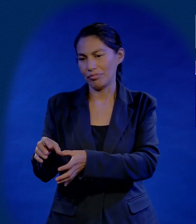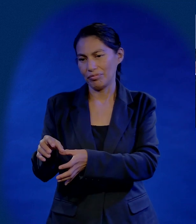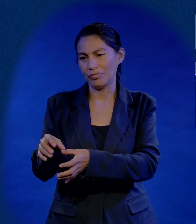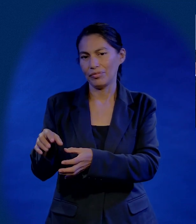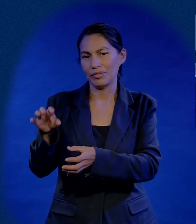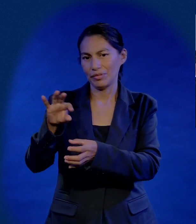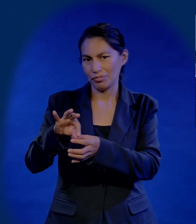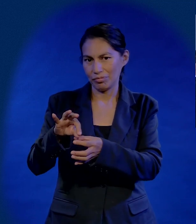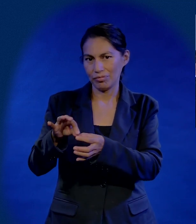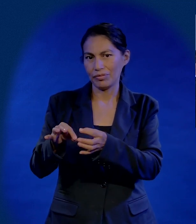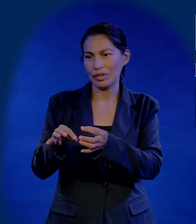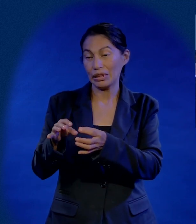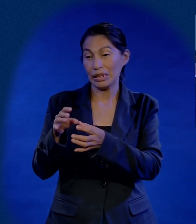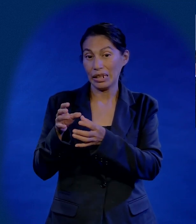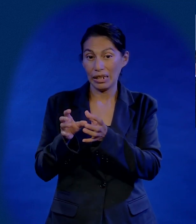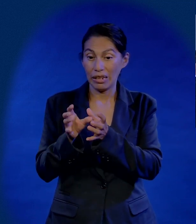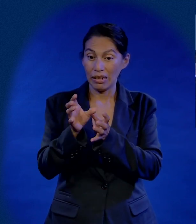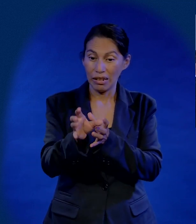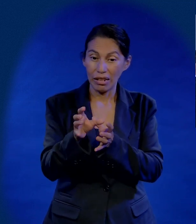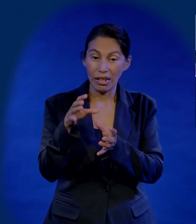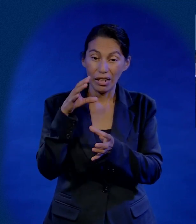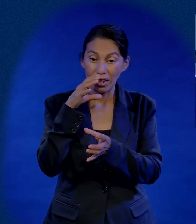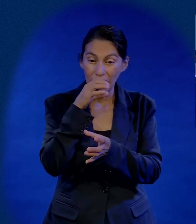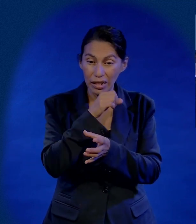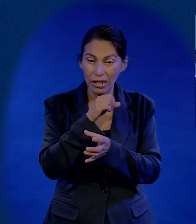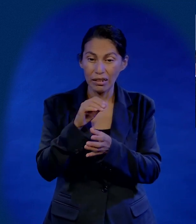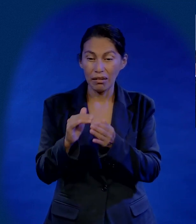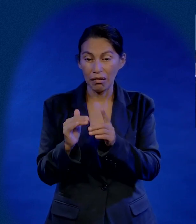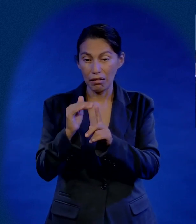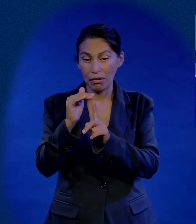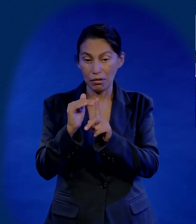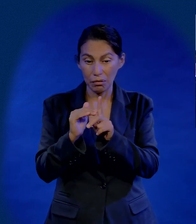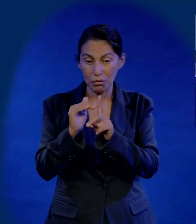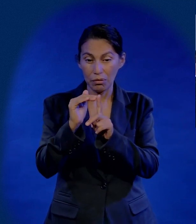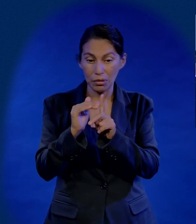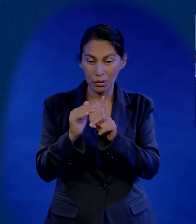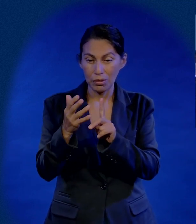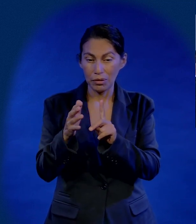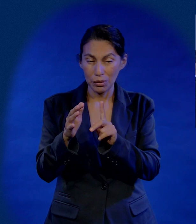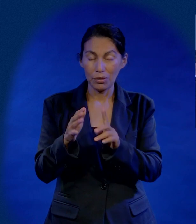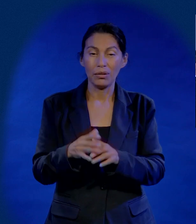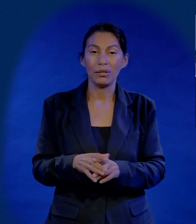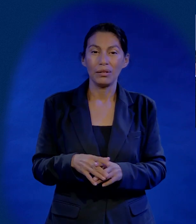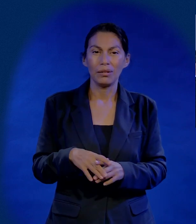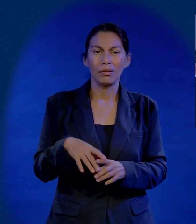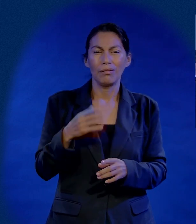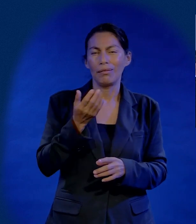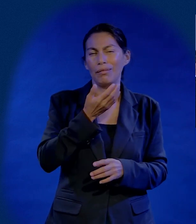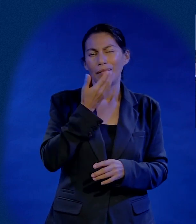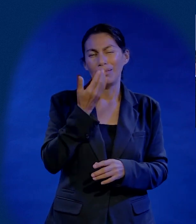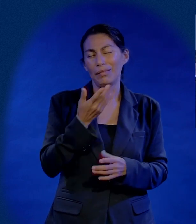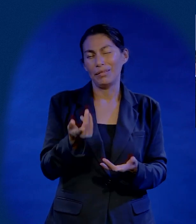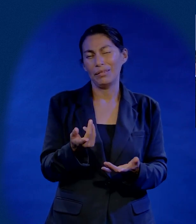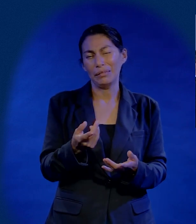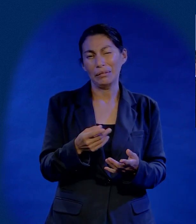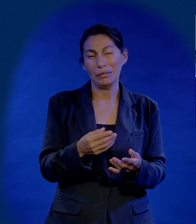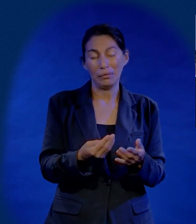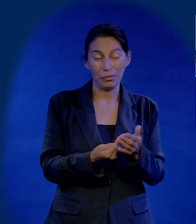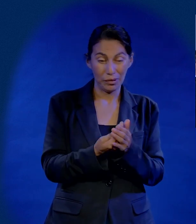mamilas, esterilizarlas, meterlas allí, poner el chupón, poner la leche, meter a calentar, tener la temperatura. Era toda